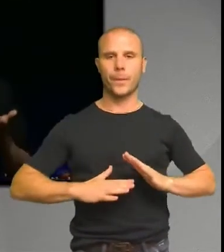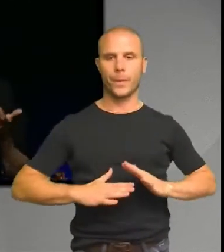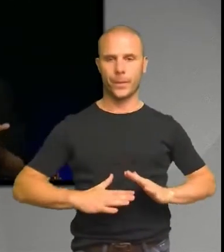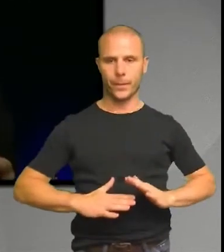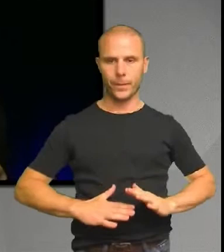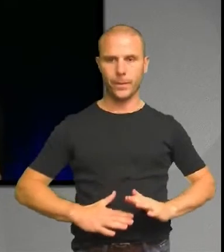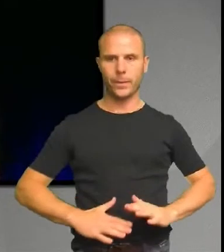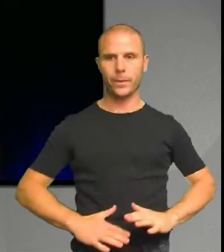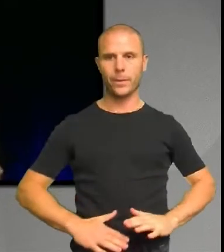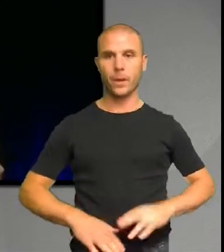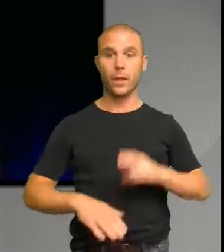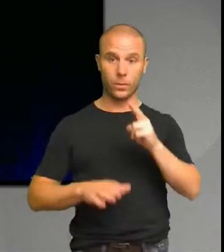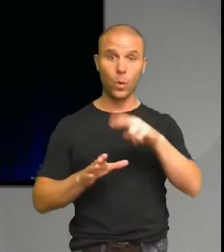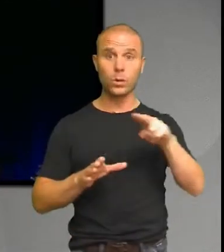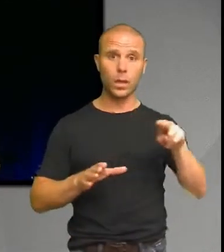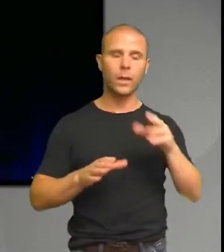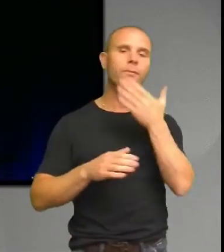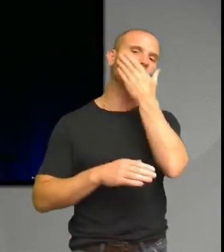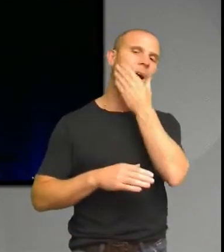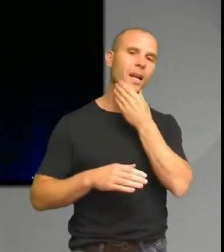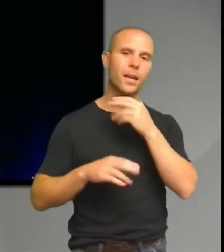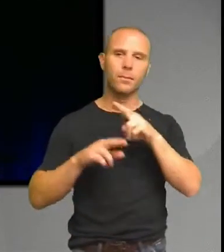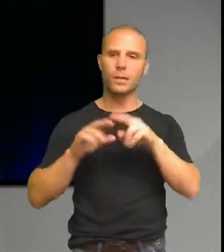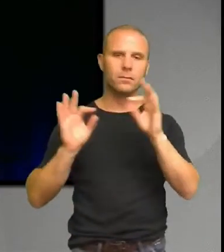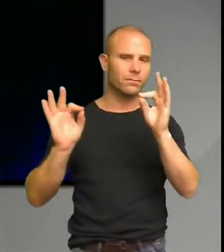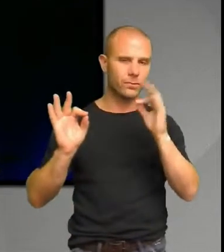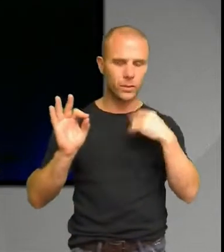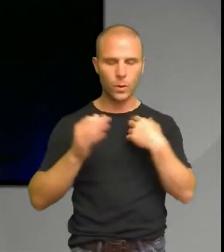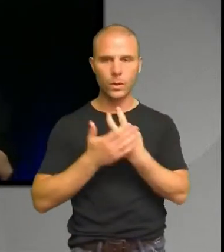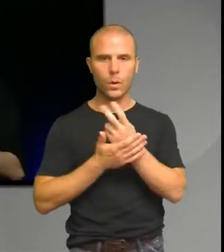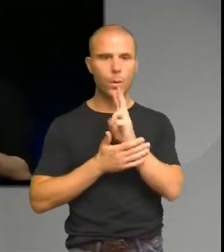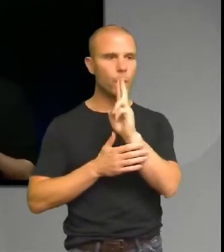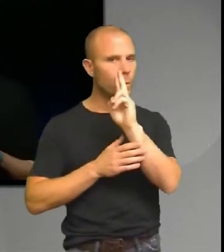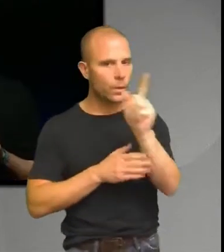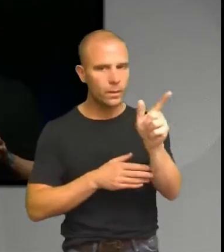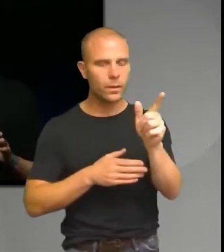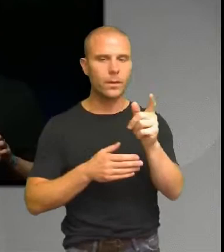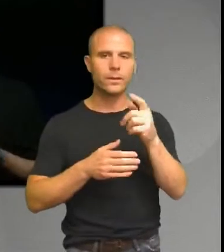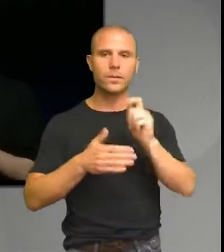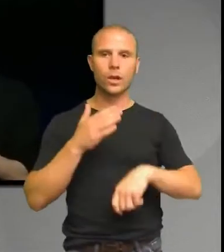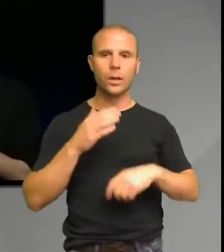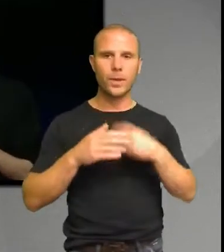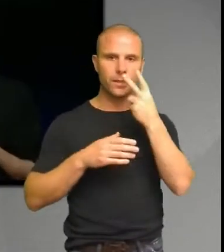Norge är jättevackert. Det här är en jättevackert plats. När tåget rullar ut från perrongen så går rälsen längs med en bred fors.